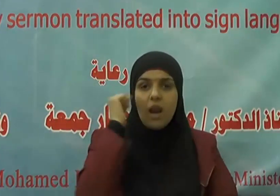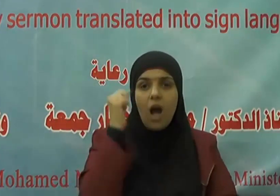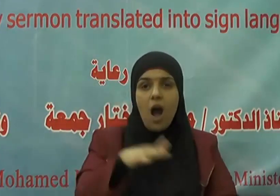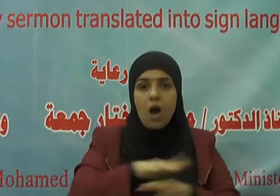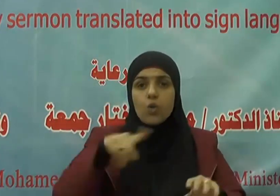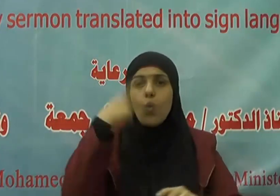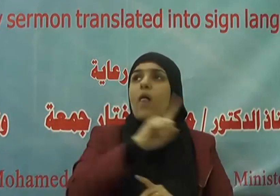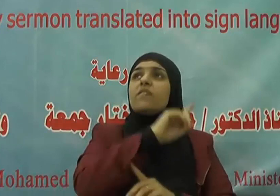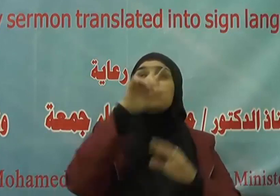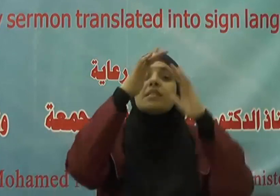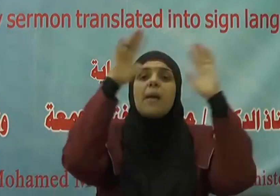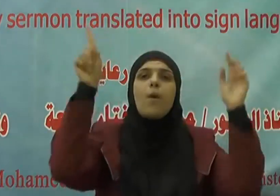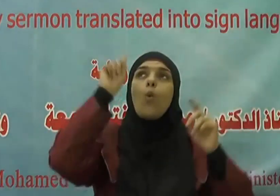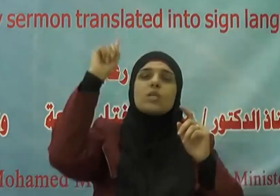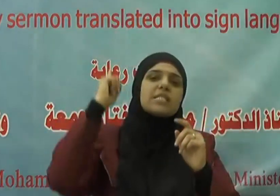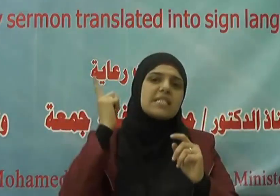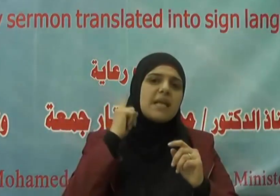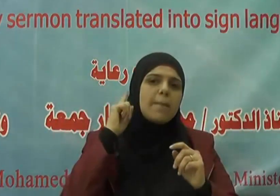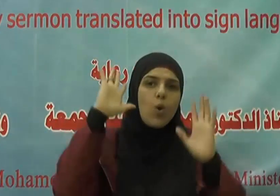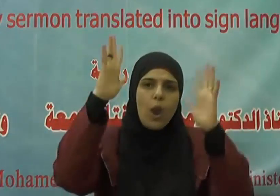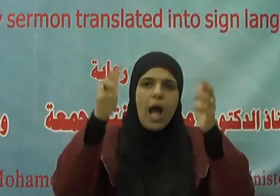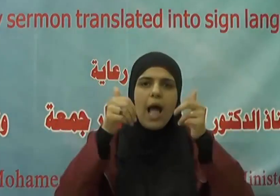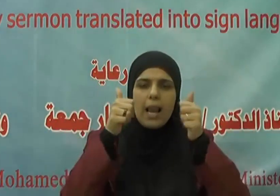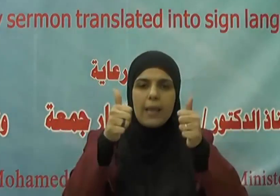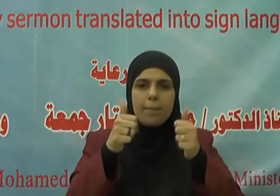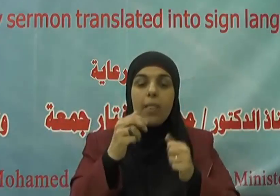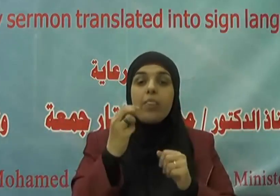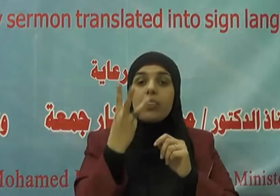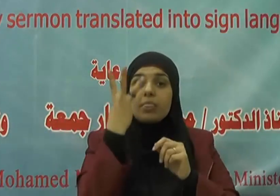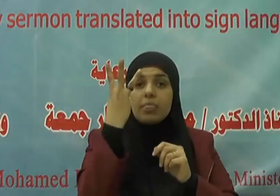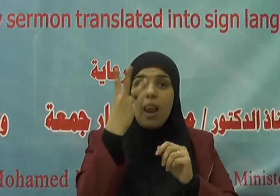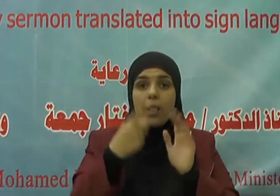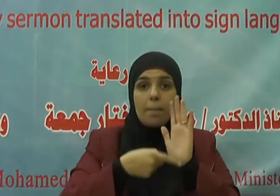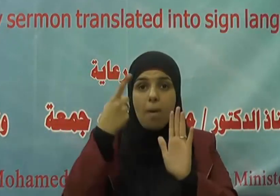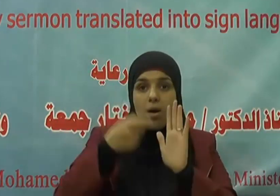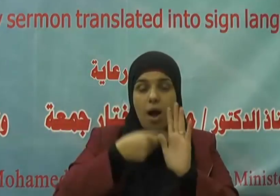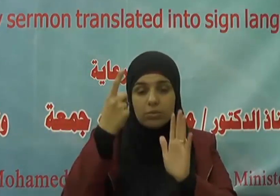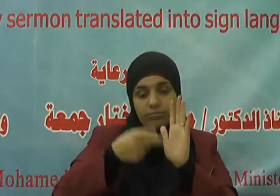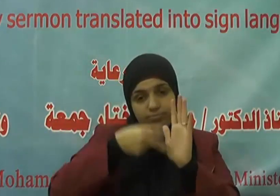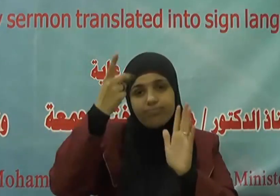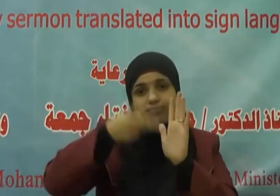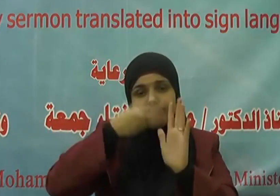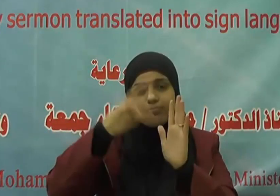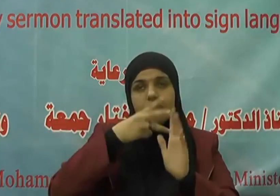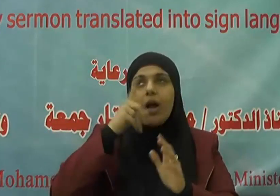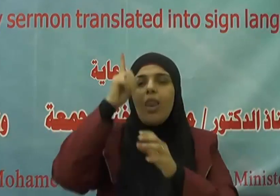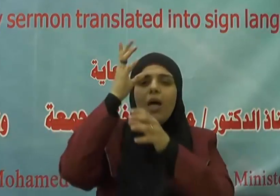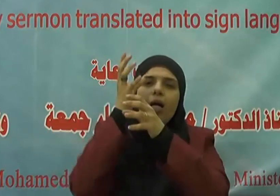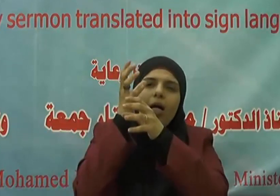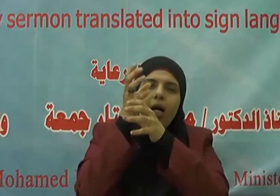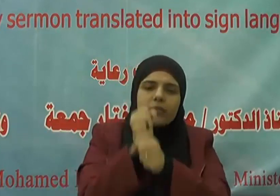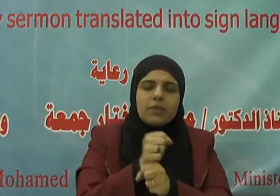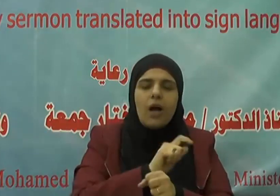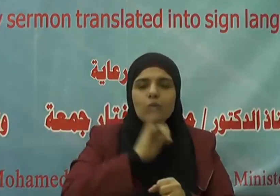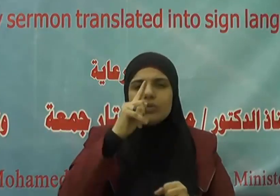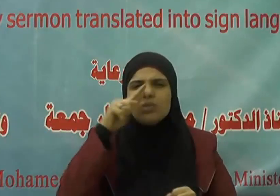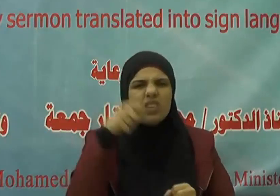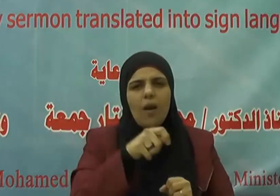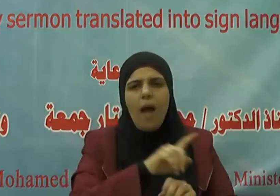وهو السميع العليم ثلاث مرات فيضره شيء